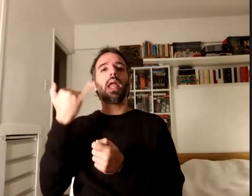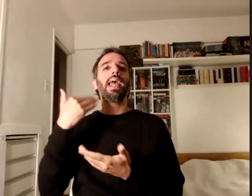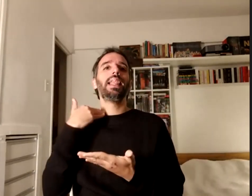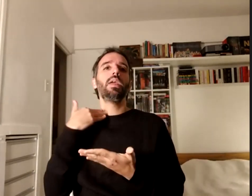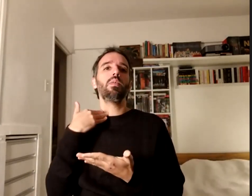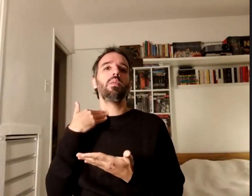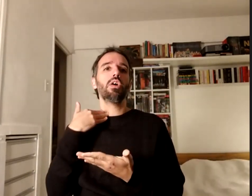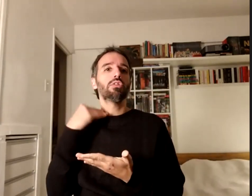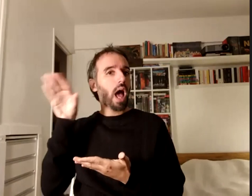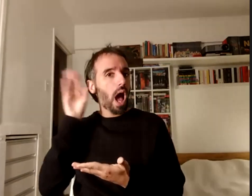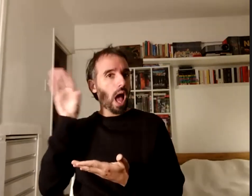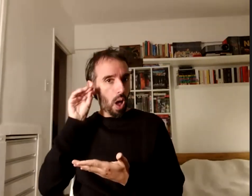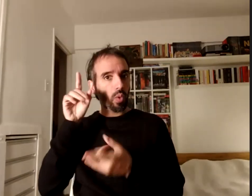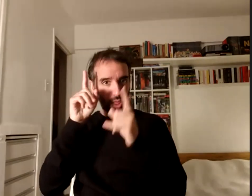trabajamos en TIFLA